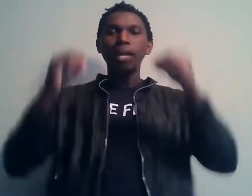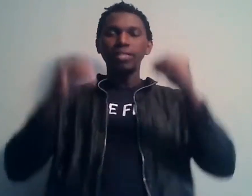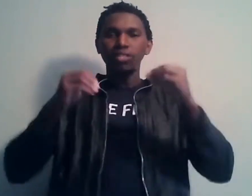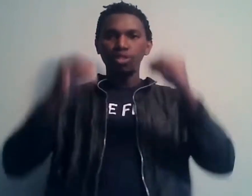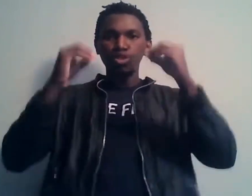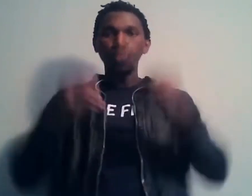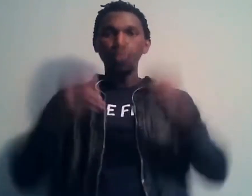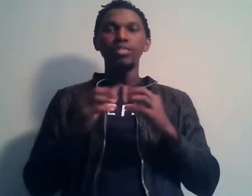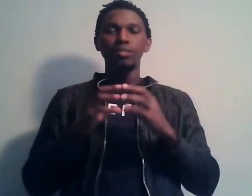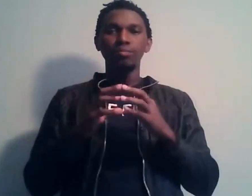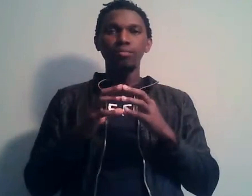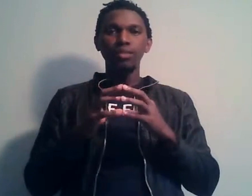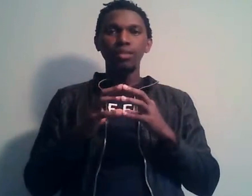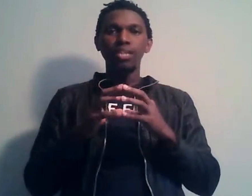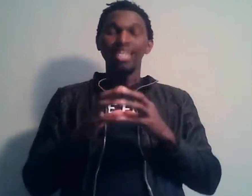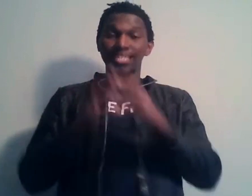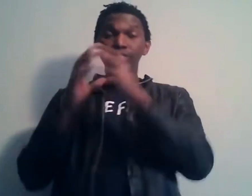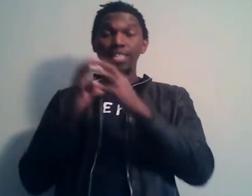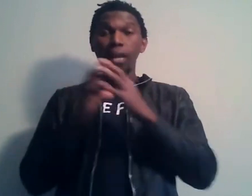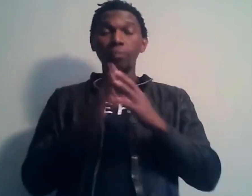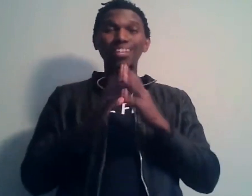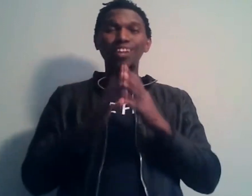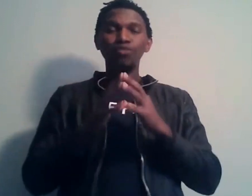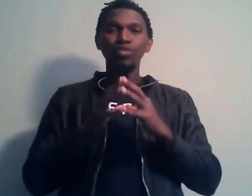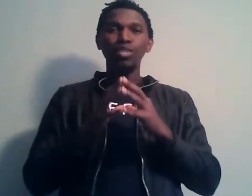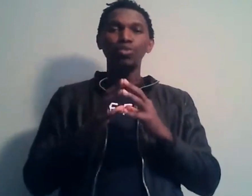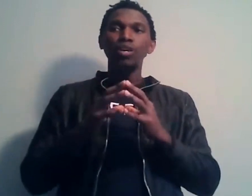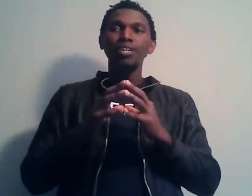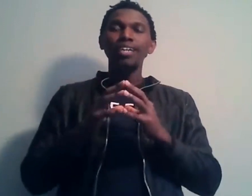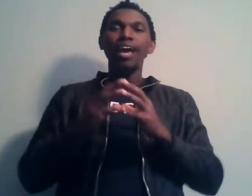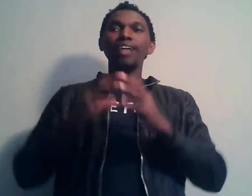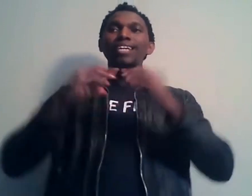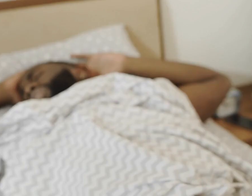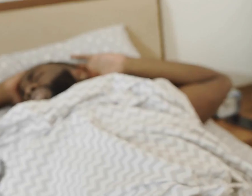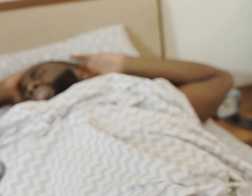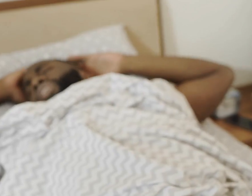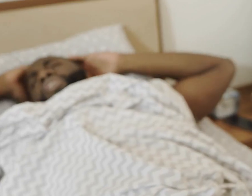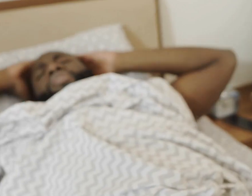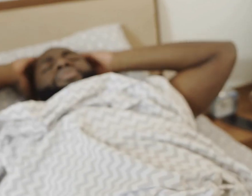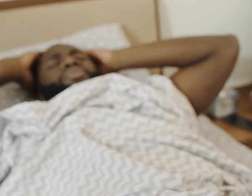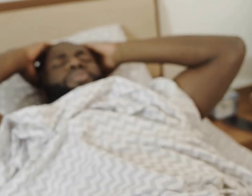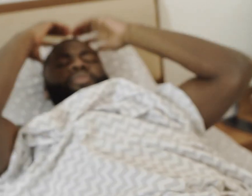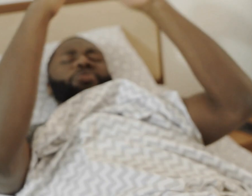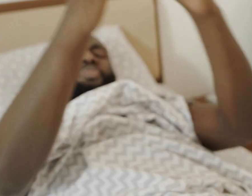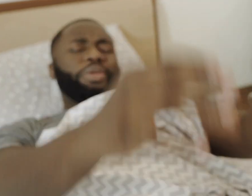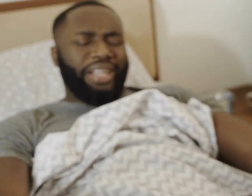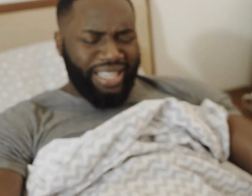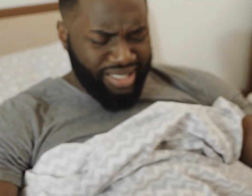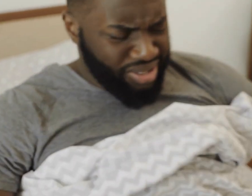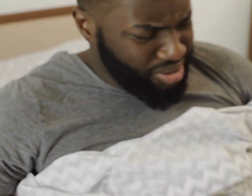représentants solides, ce que ces représentants-là font,'est que les représentants-là leur donnent de l'espoir en fait et